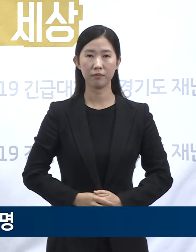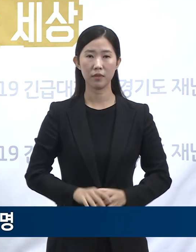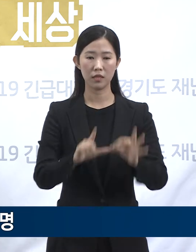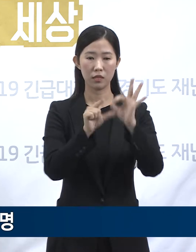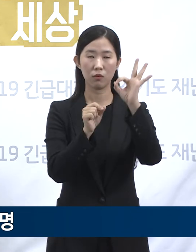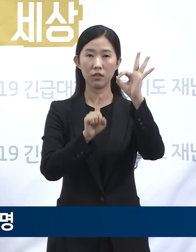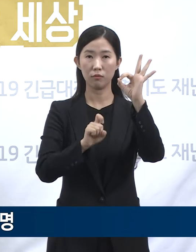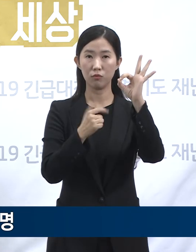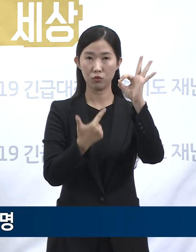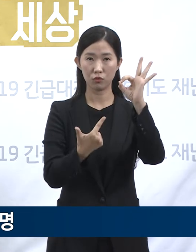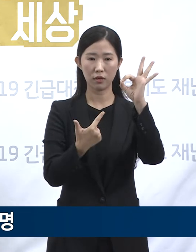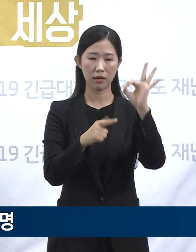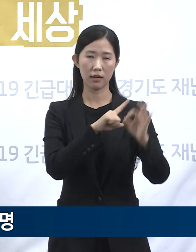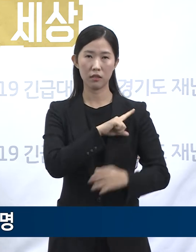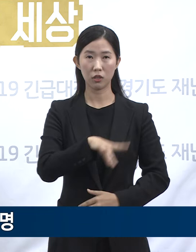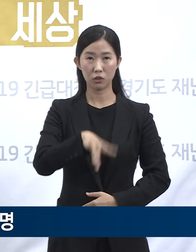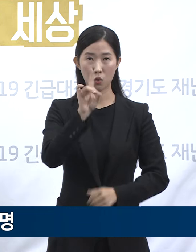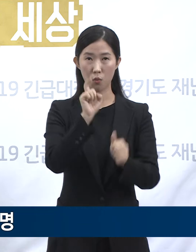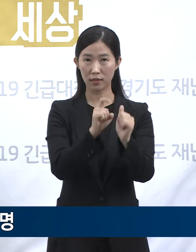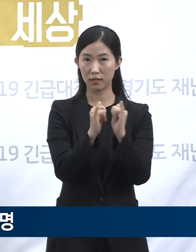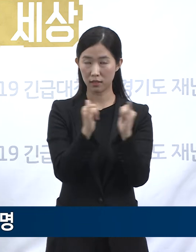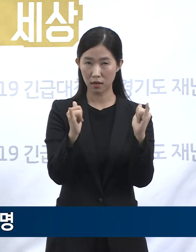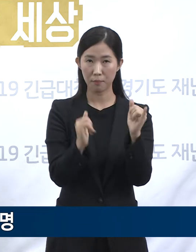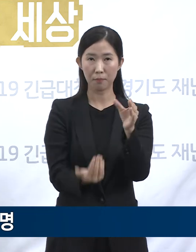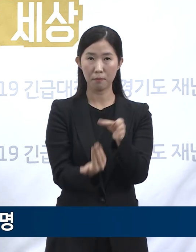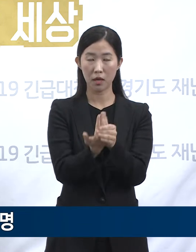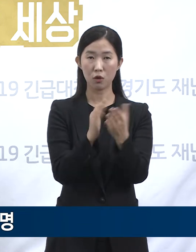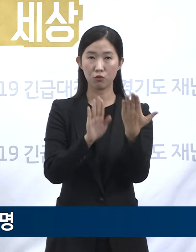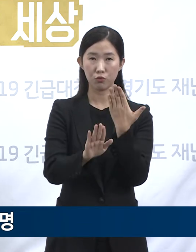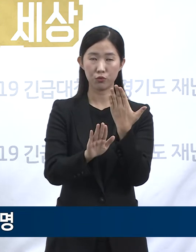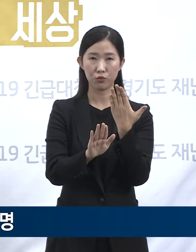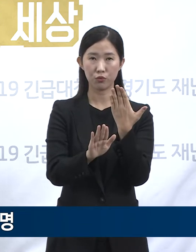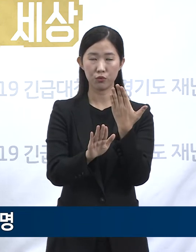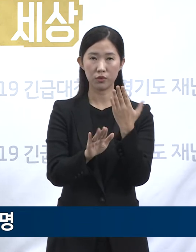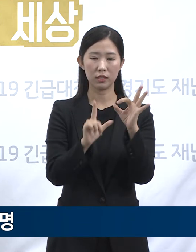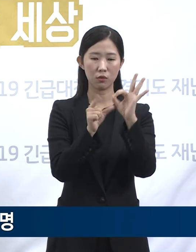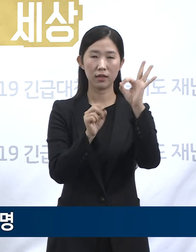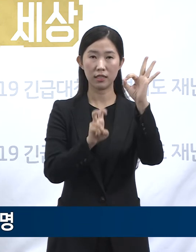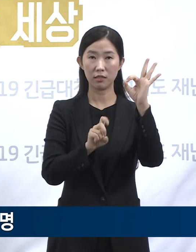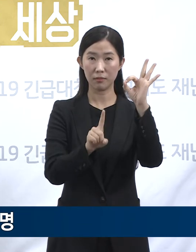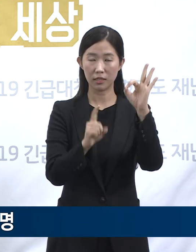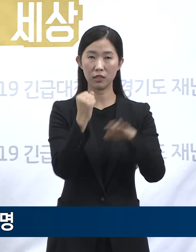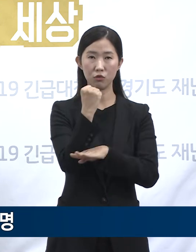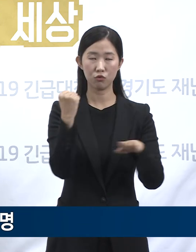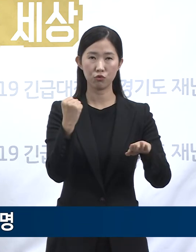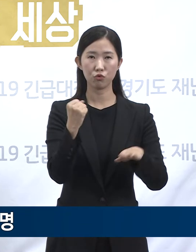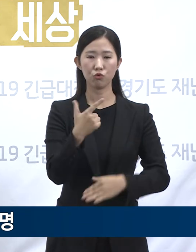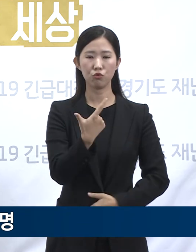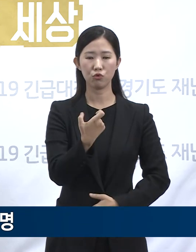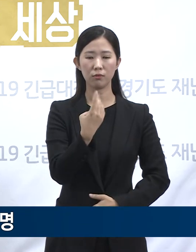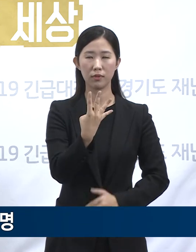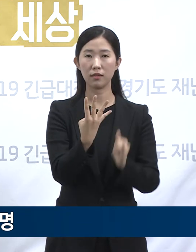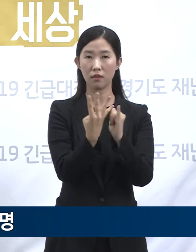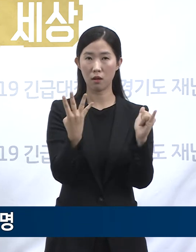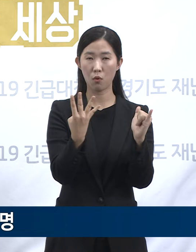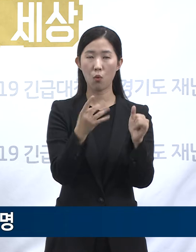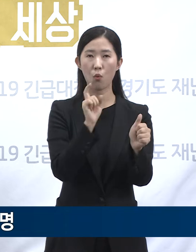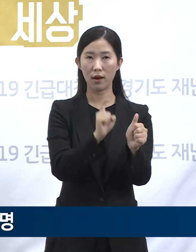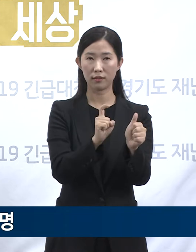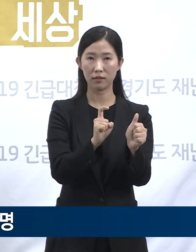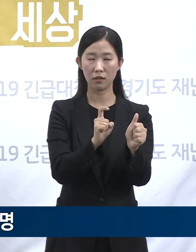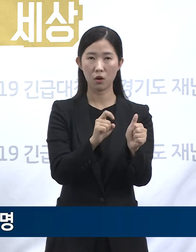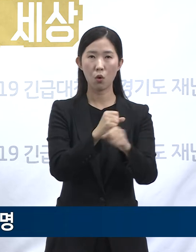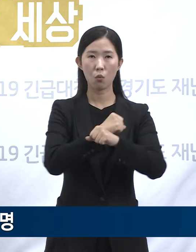10월 16일 최초 확진자 발생 이후 21일 0시 기준으로 64명이 확진 판정을 받은 광주